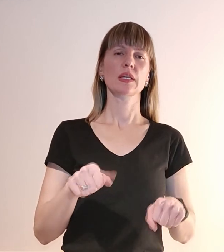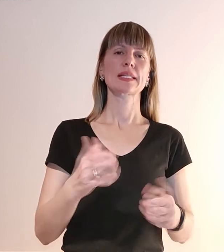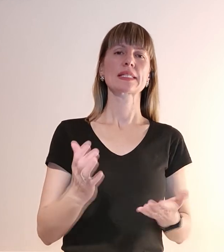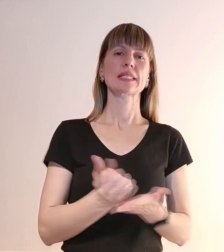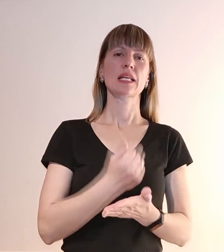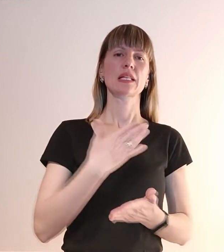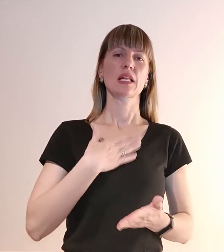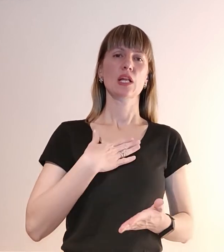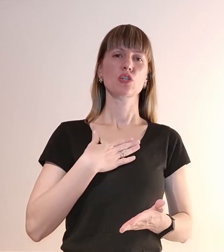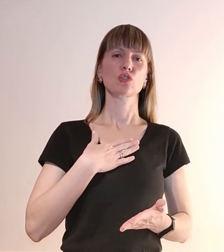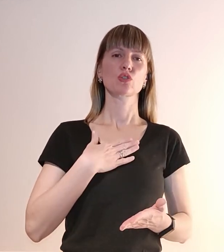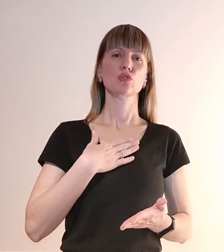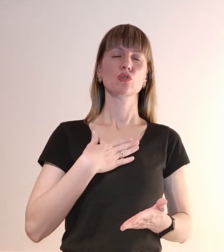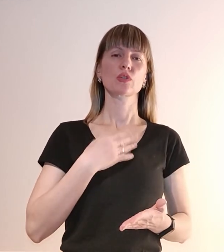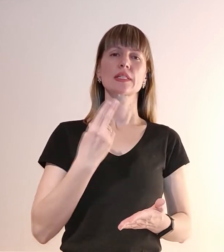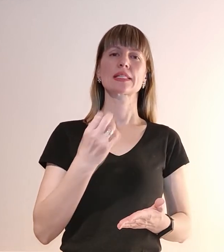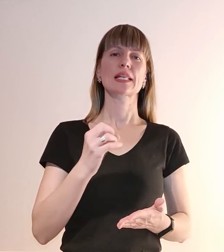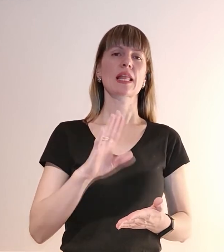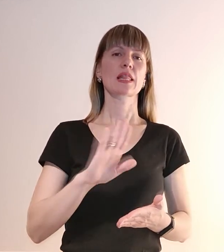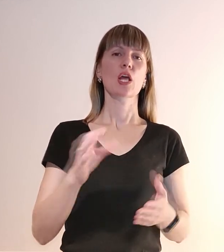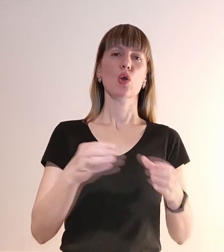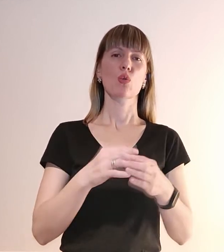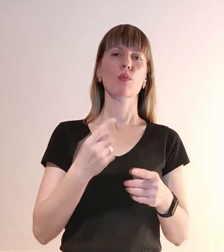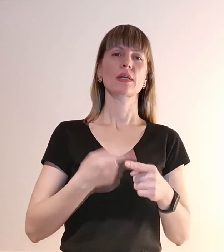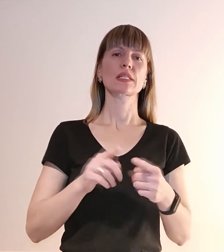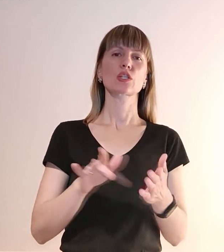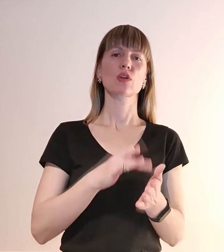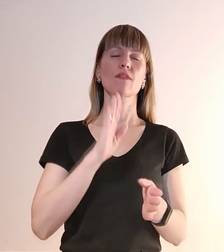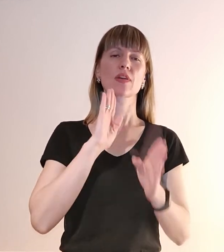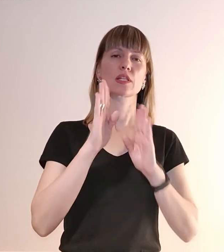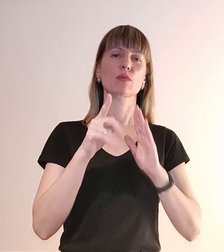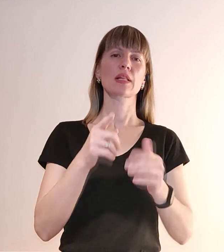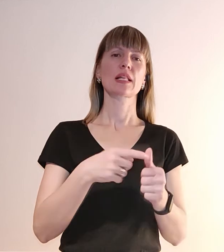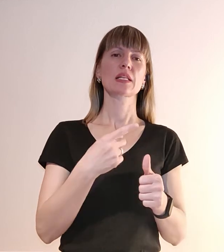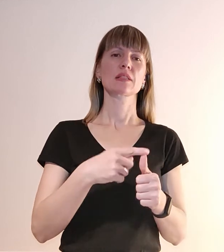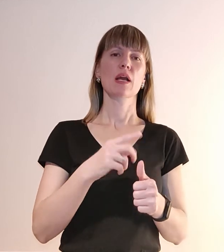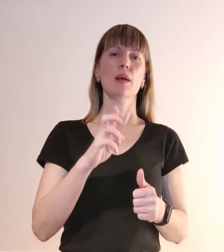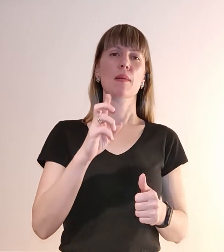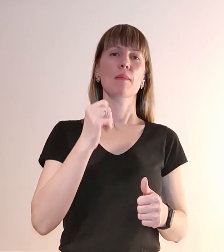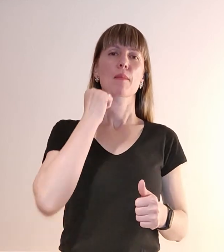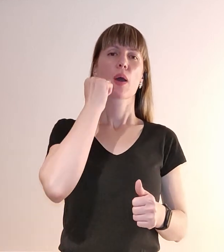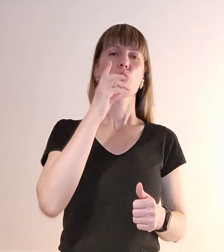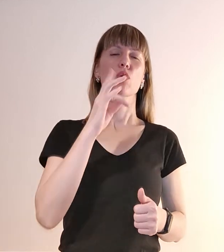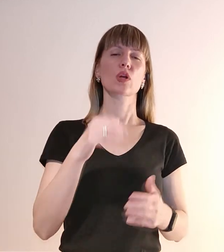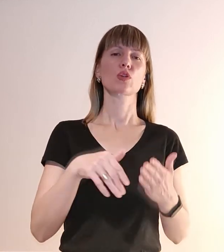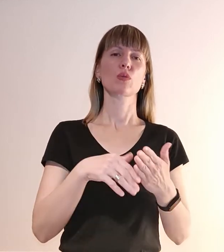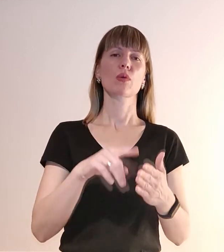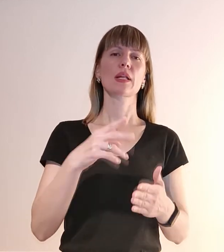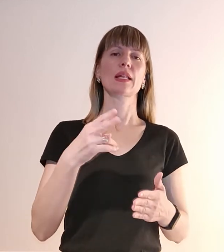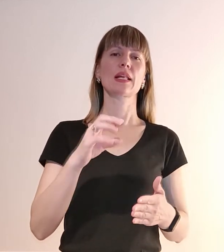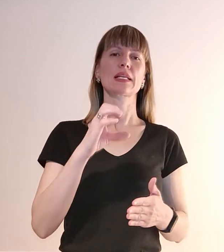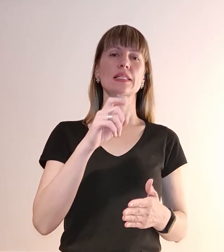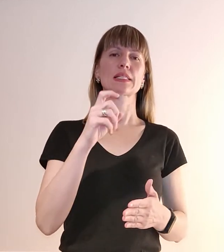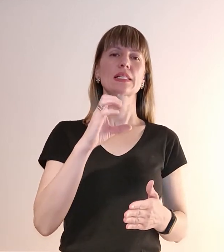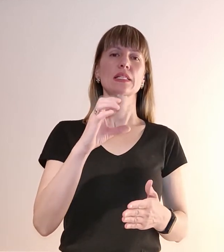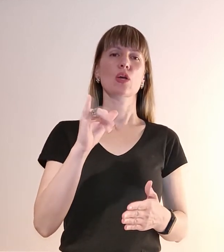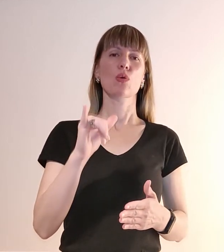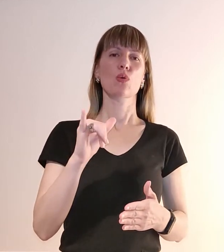нашу, це не група, це сторінка в Фейсбуці, вона називається «Бабурка. Допомога для ЗСУ». «Бабурка» — це портийський район,